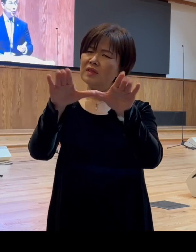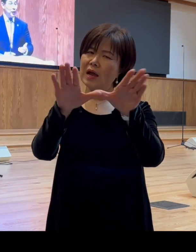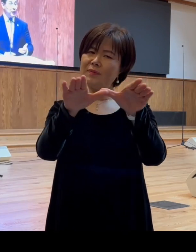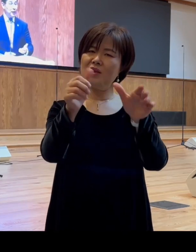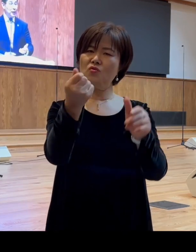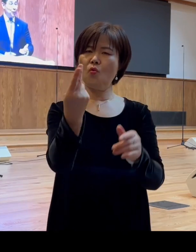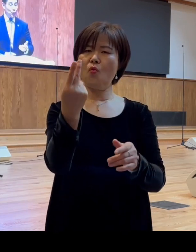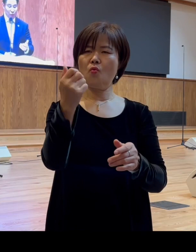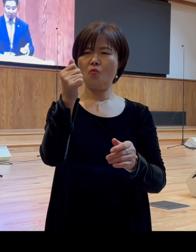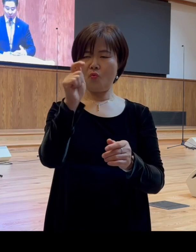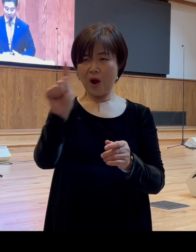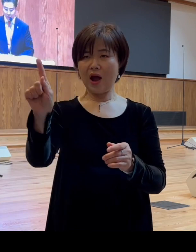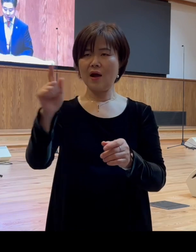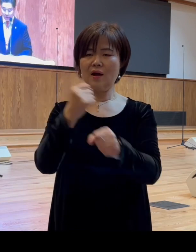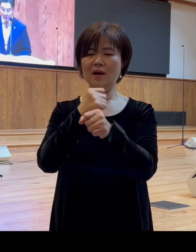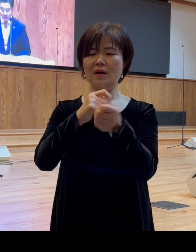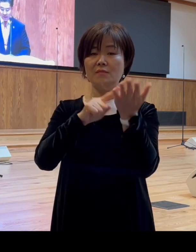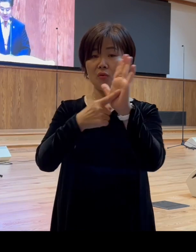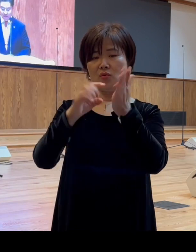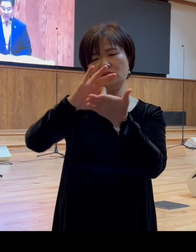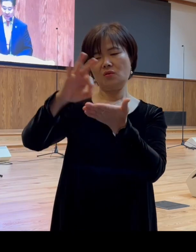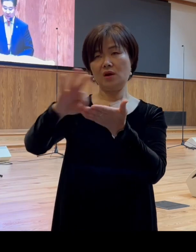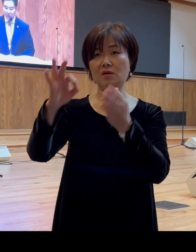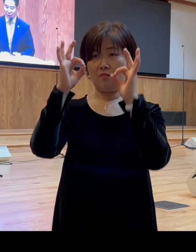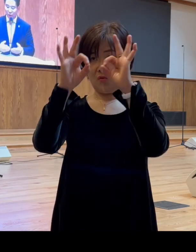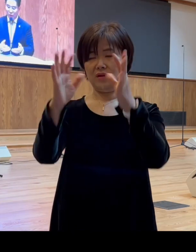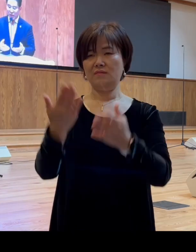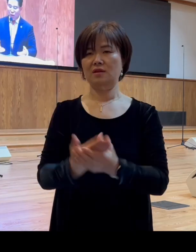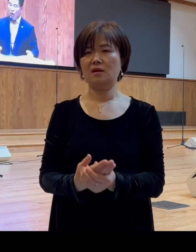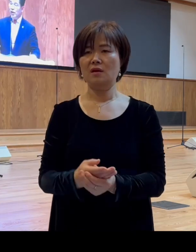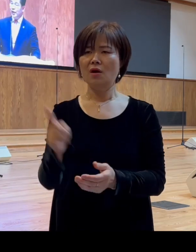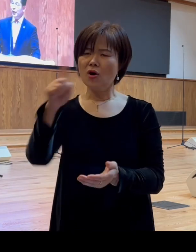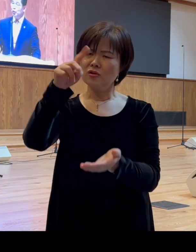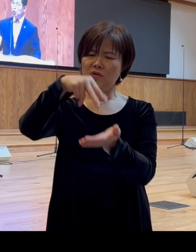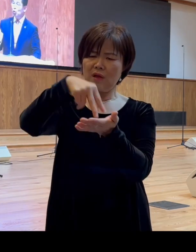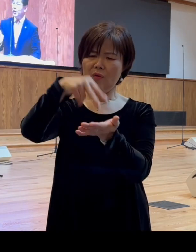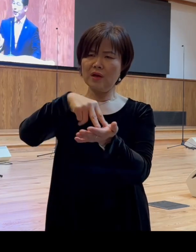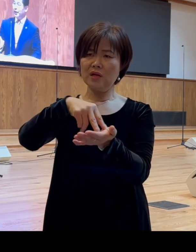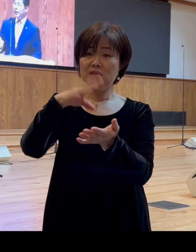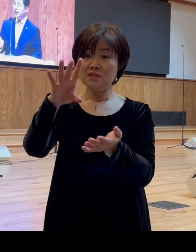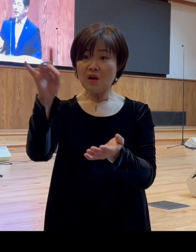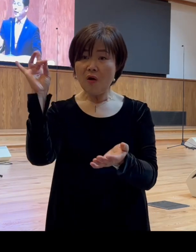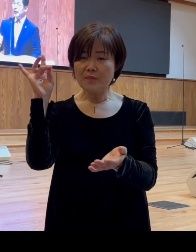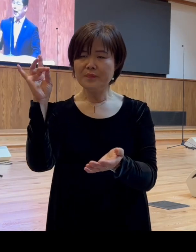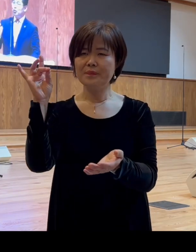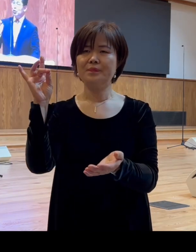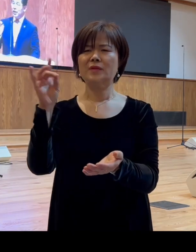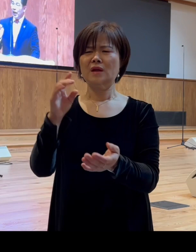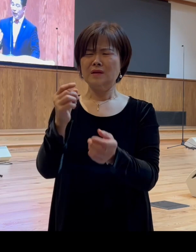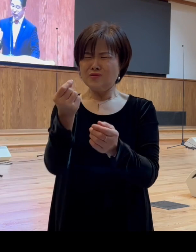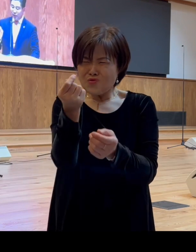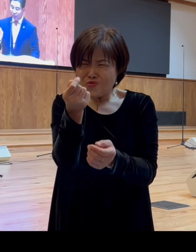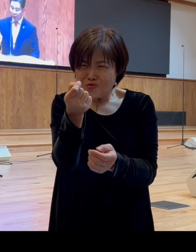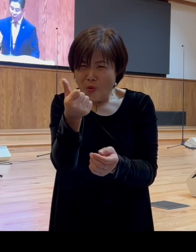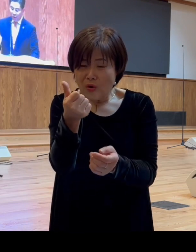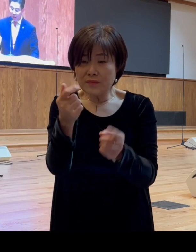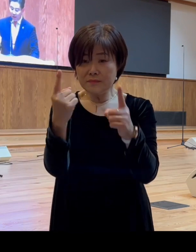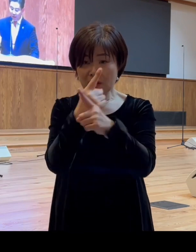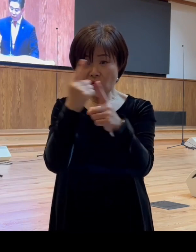표현을 들어보셨을 것입니다 그럼 어떤 상황의 초기에 아주 작은 변화를 주게